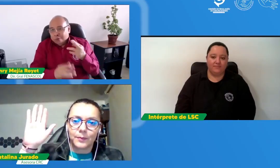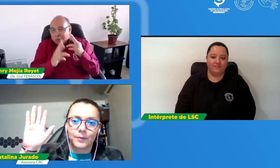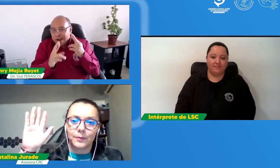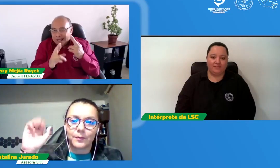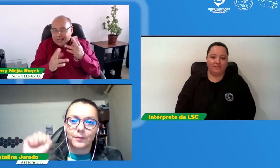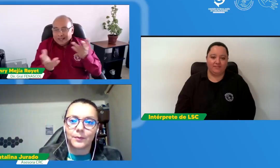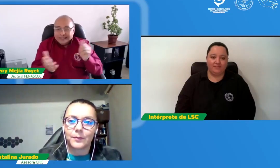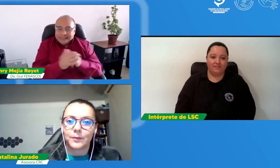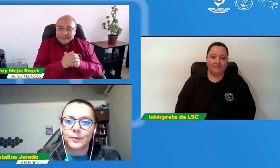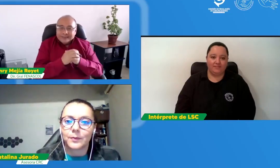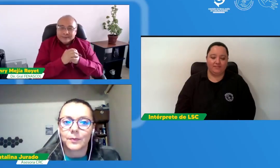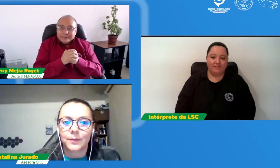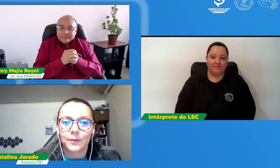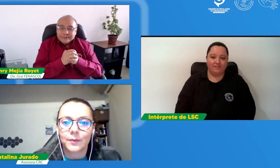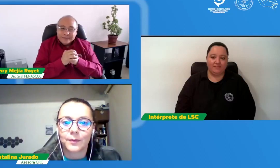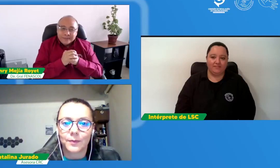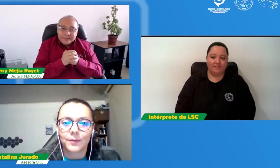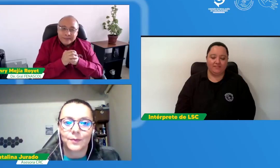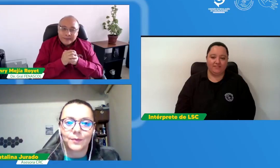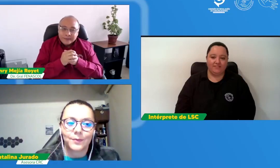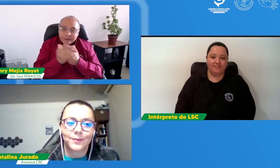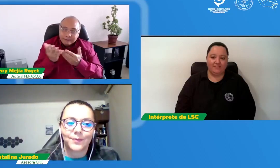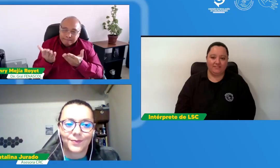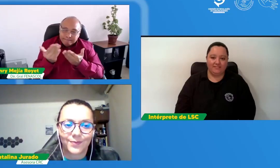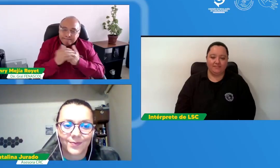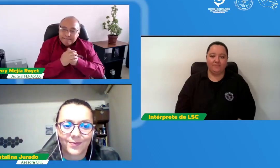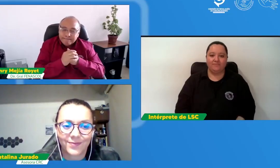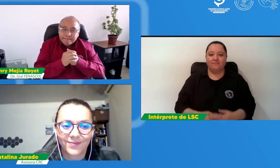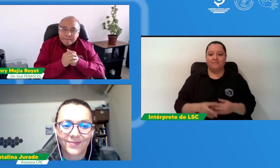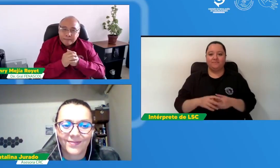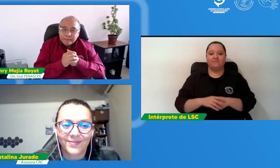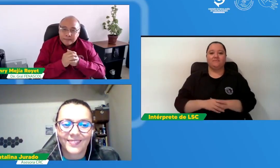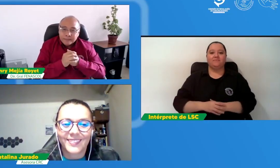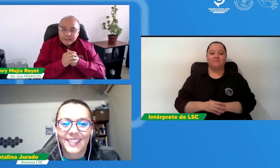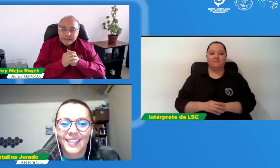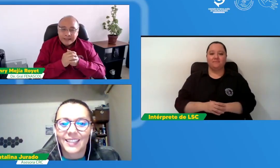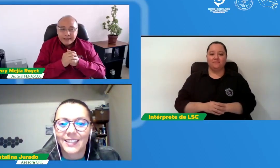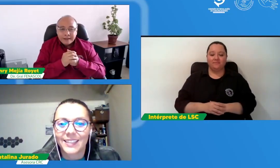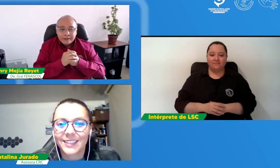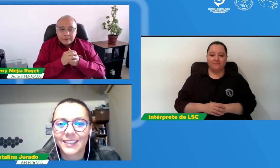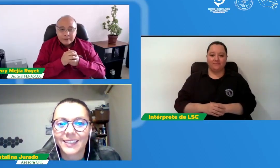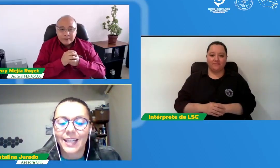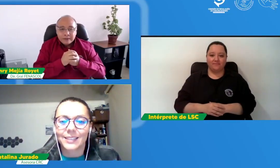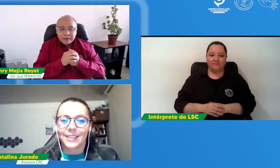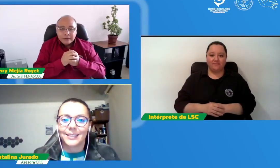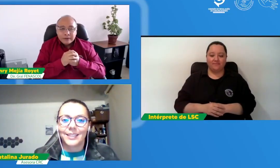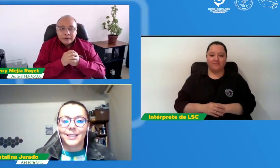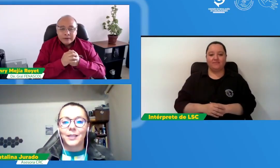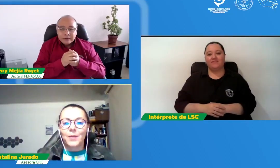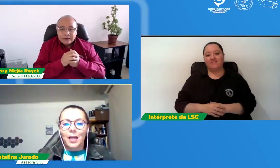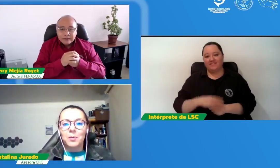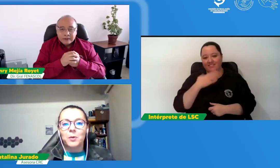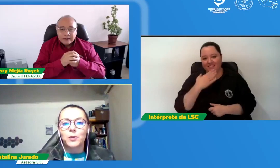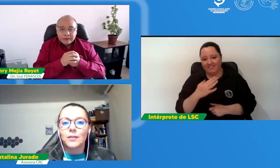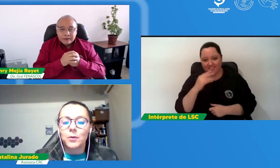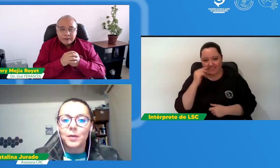sistemas de acceso a la televisión ojalá así sea adelante gracias gente me gustaría hacer una